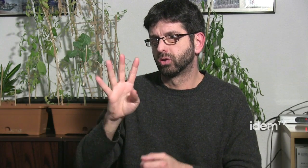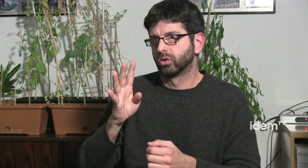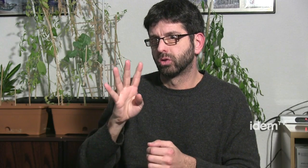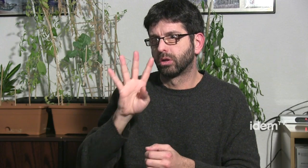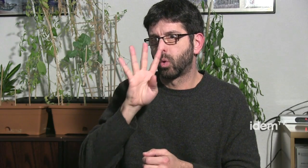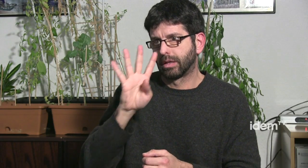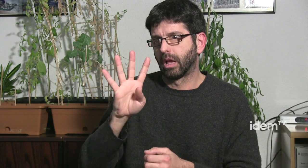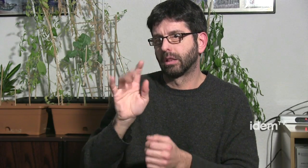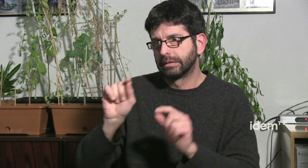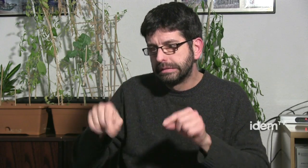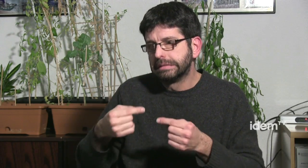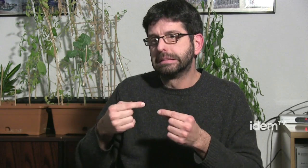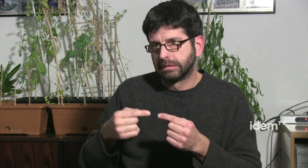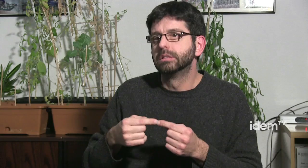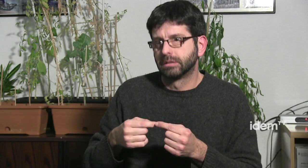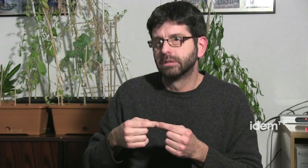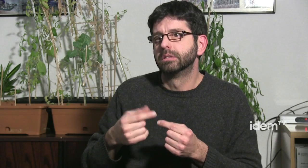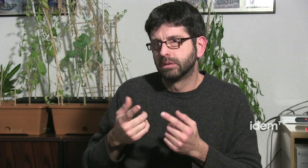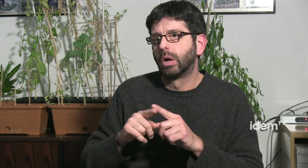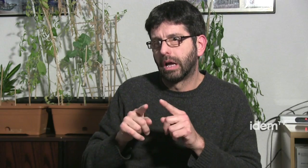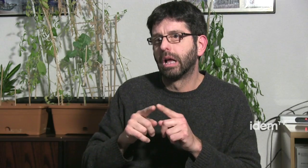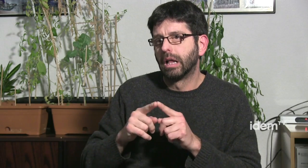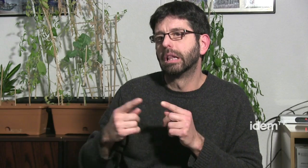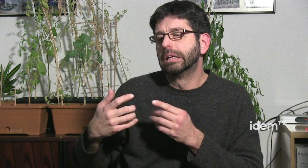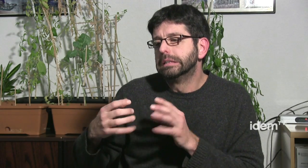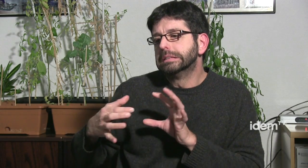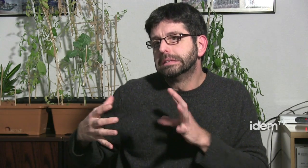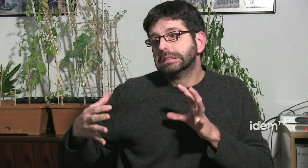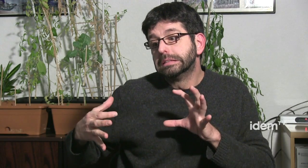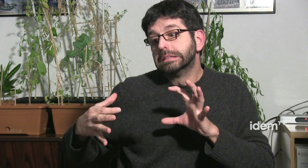com el que tenen l'AMDA i FESOC que ja el tenen des de fa 4 anys